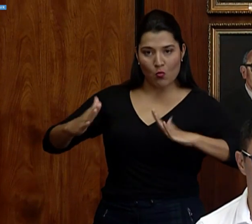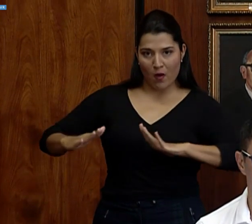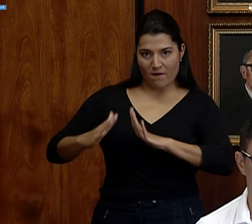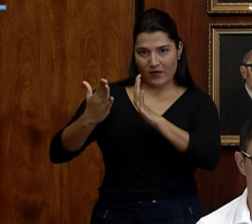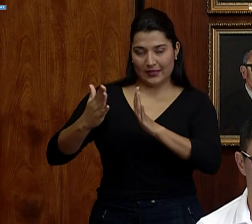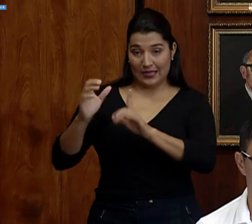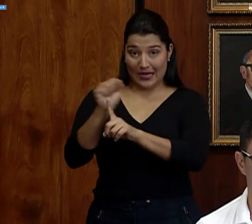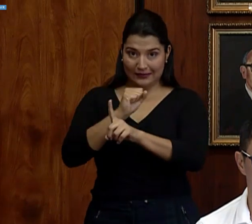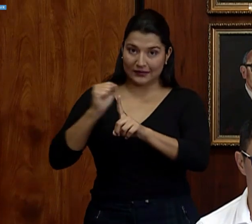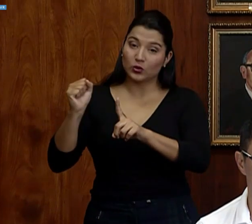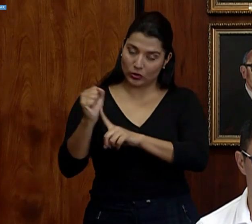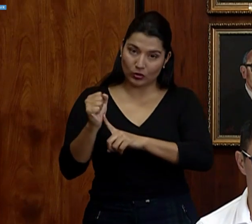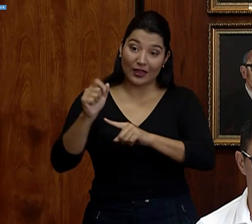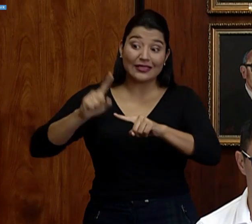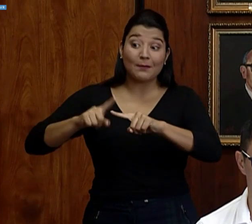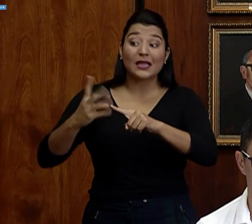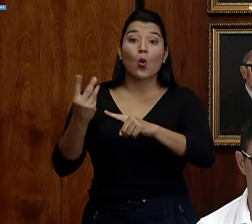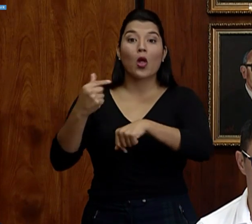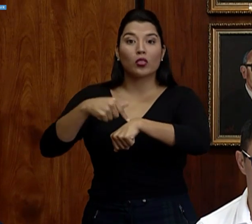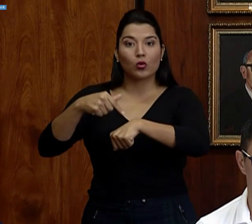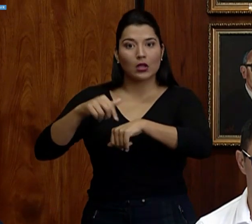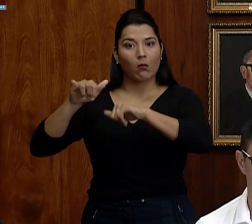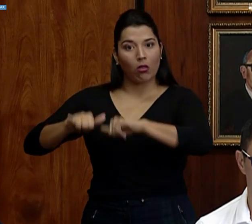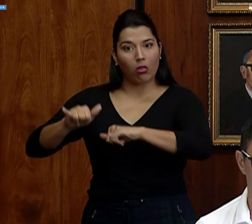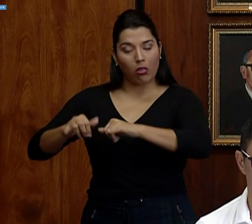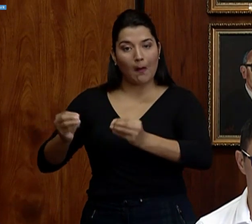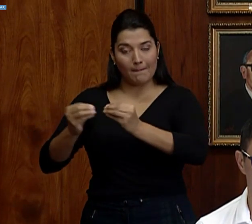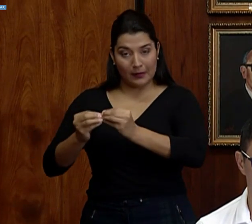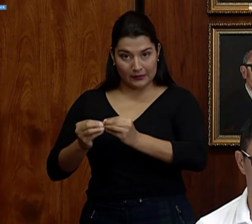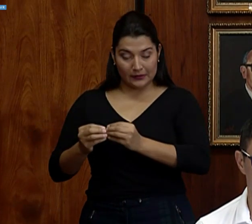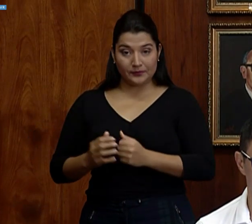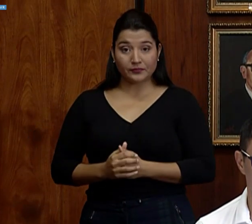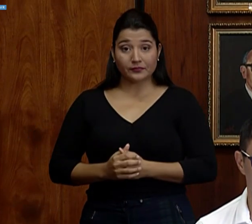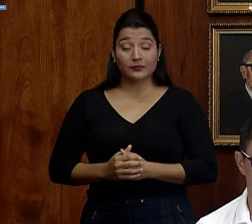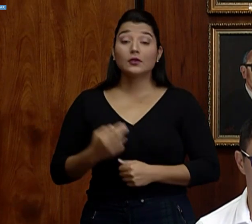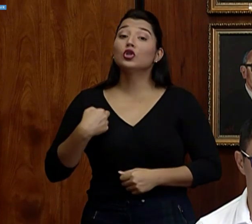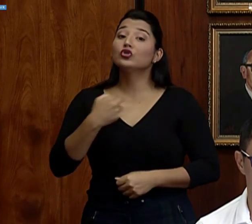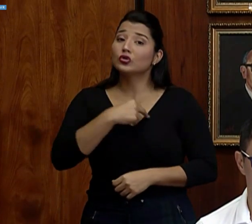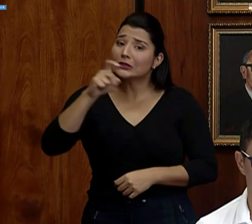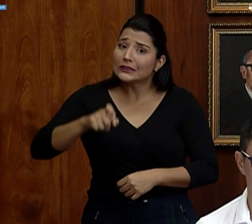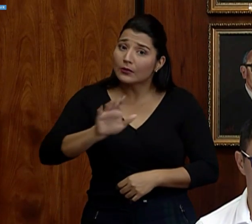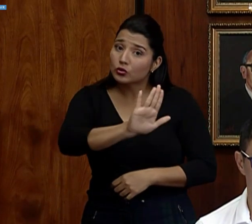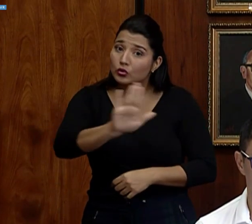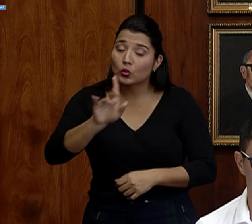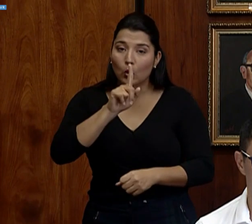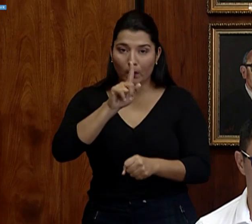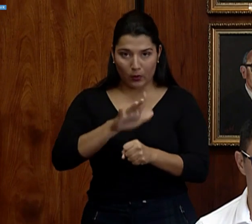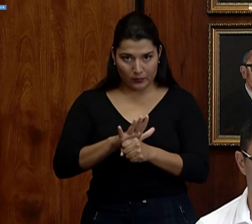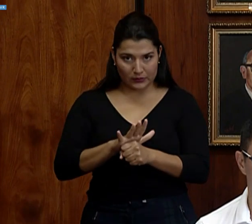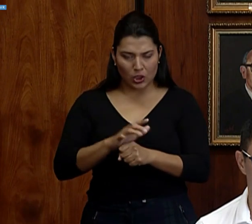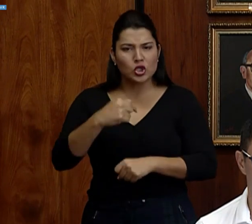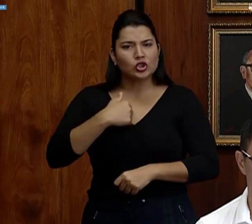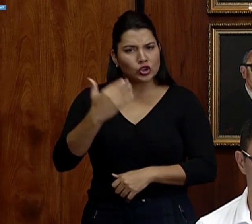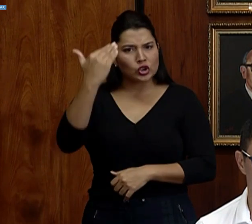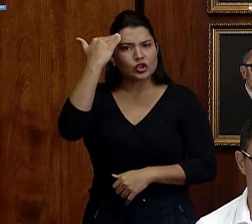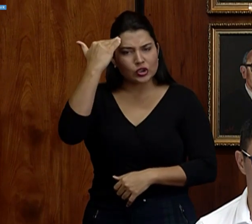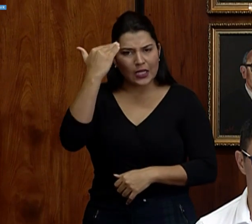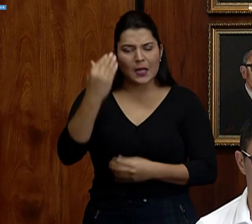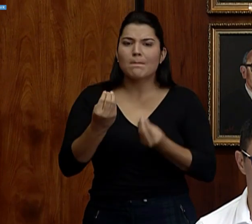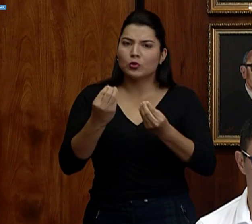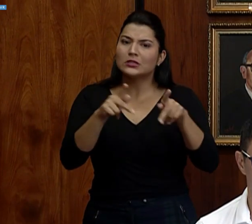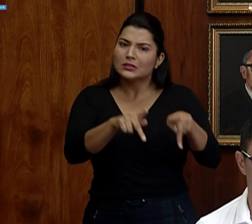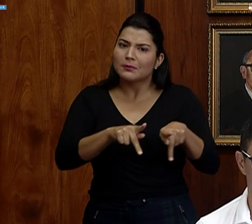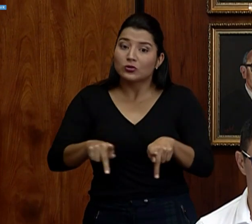esta epidemia, de esta pandemia. Y sí necesitamos ese compromiso. Yo sé que hay personas que en este